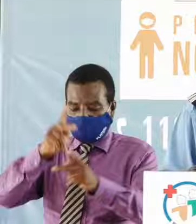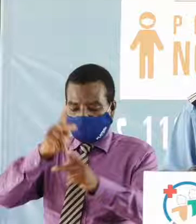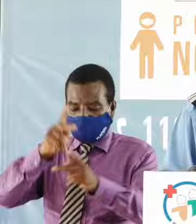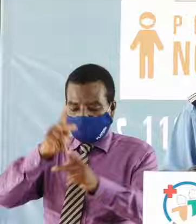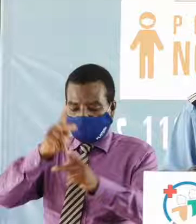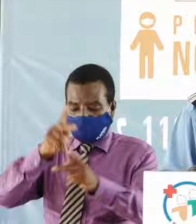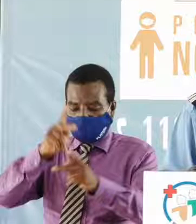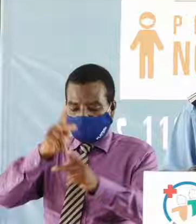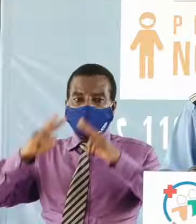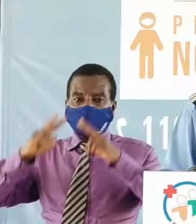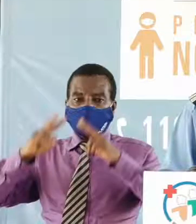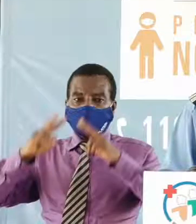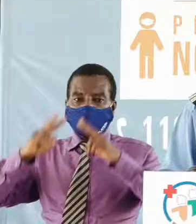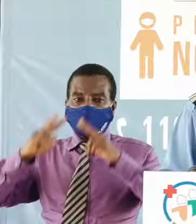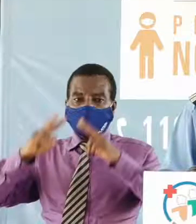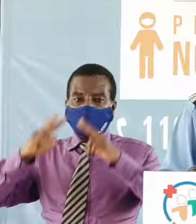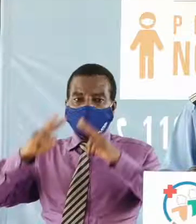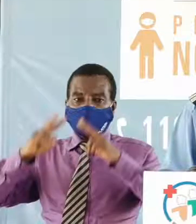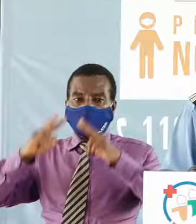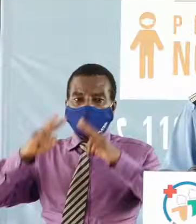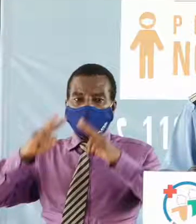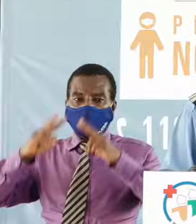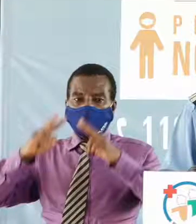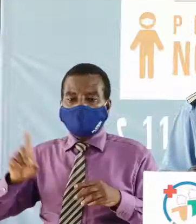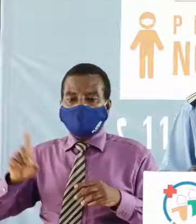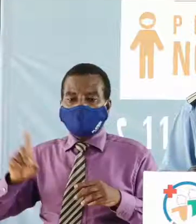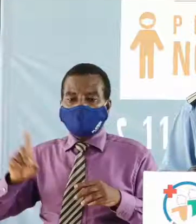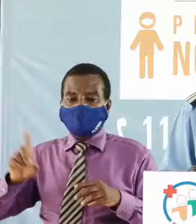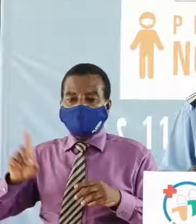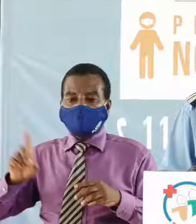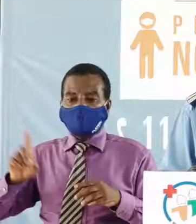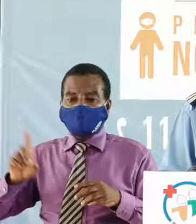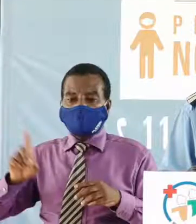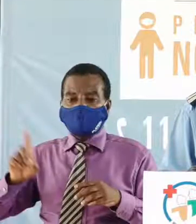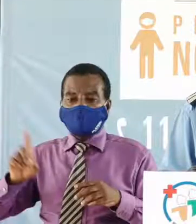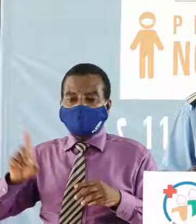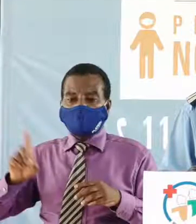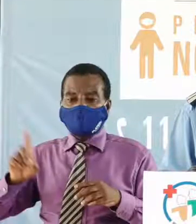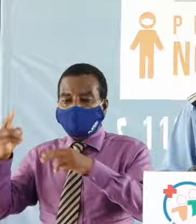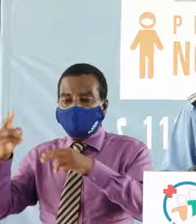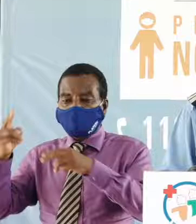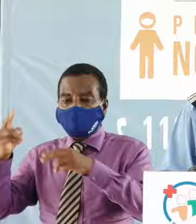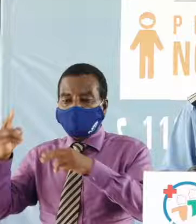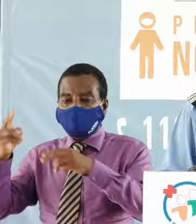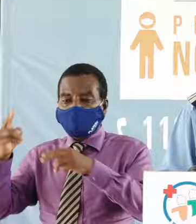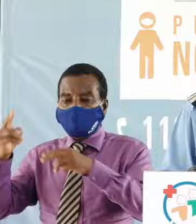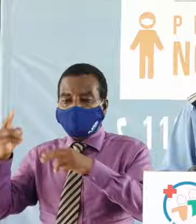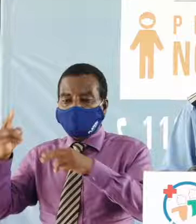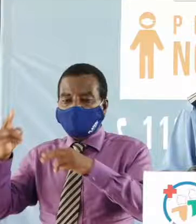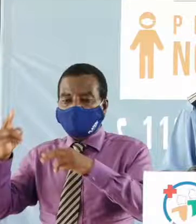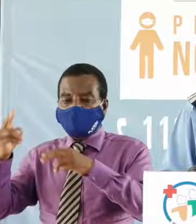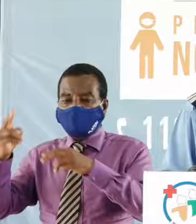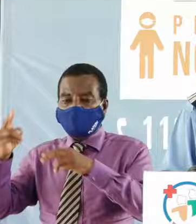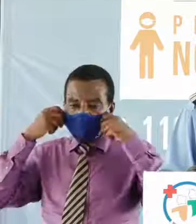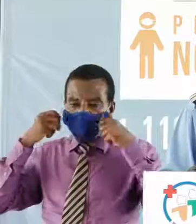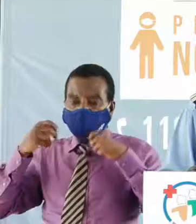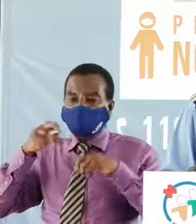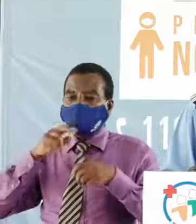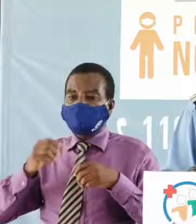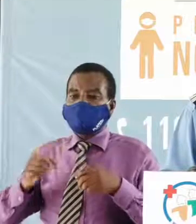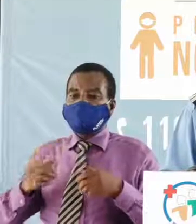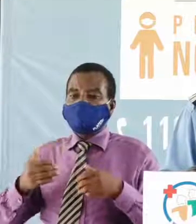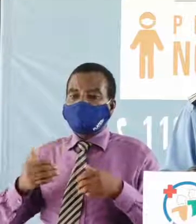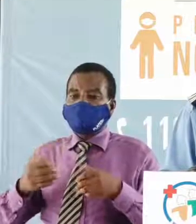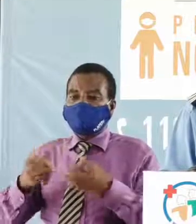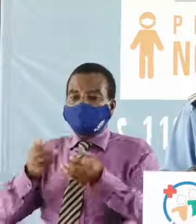villes et communes, où les attroupements sont légions et le port de masse une chimère, voudrions-nous